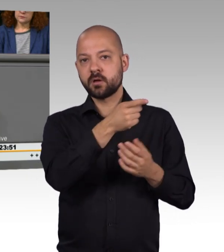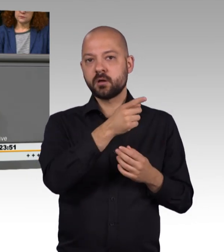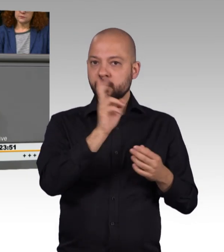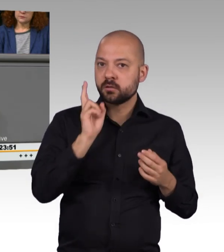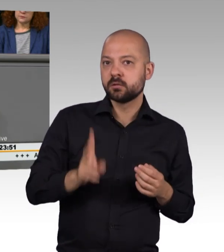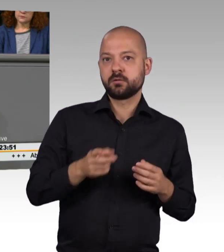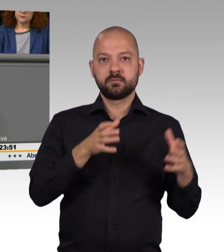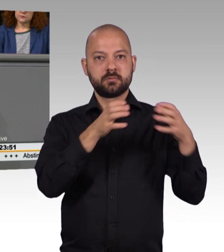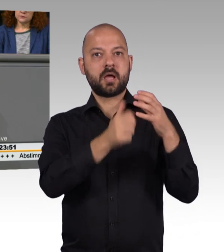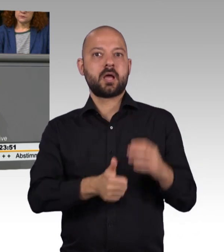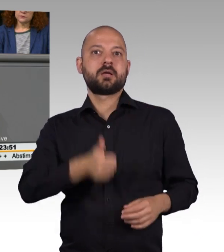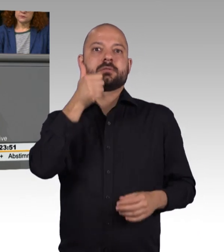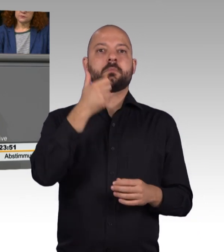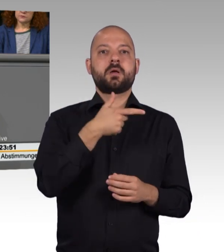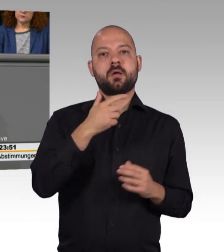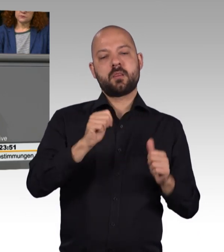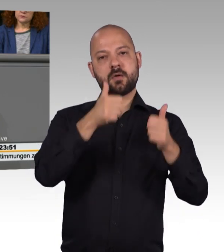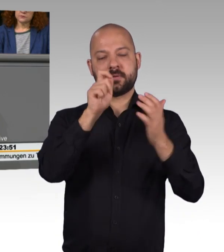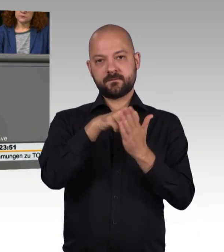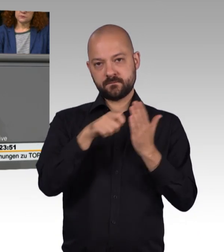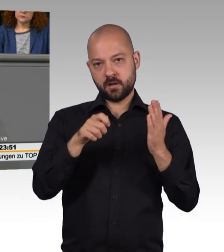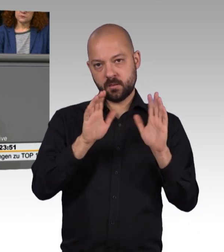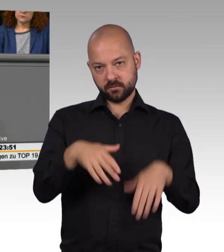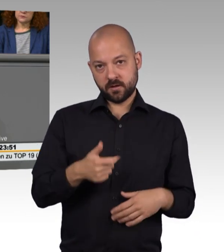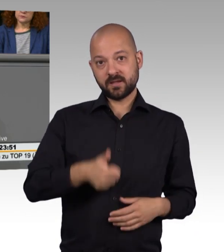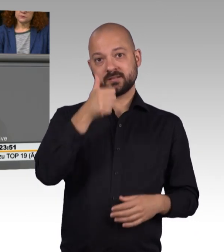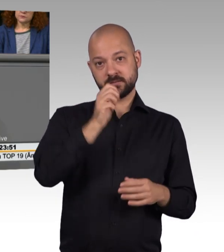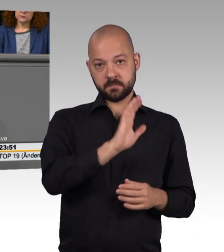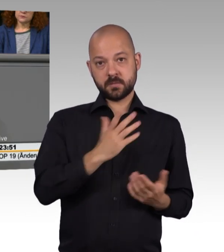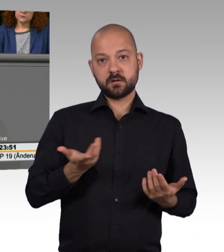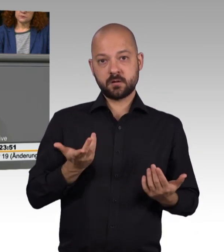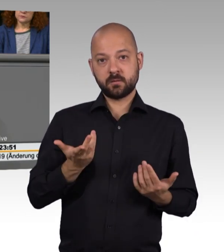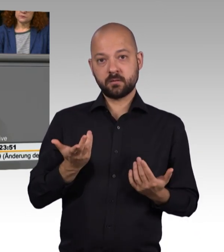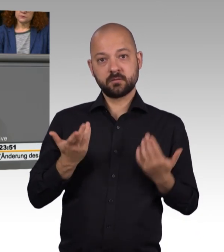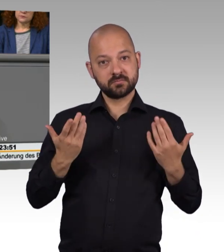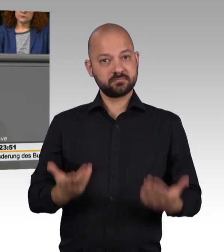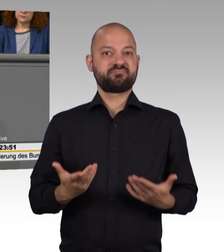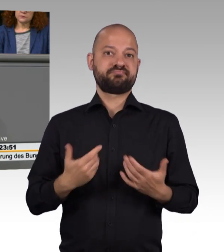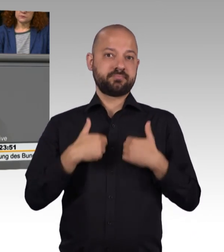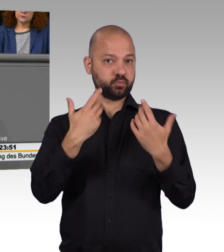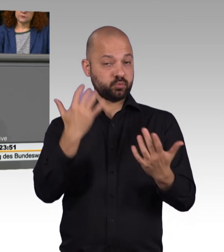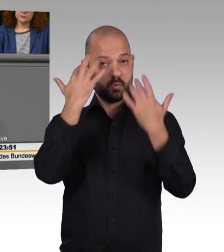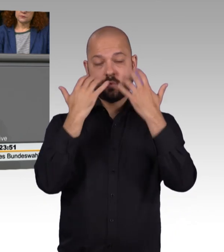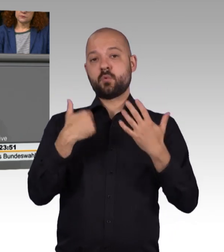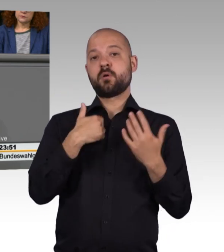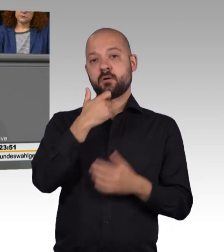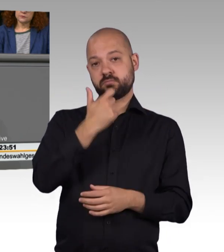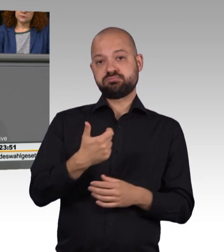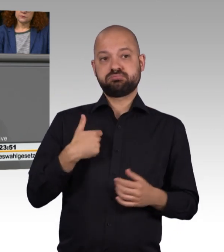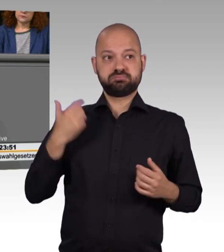wählen darf. Und bei genau diesem Gedanken läuft es mir heute noch kalt den Rücken herunter, dass ein Mensch 65 Jahre